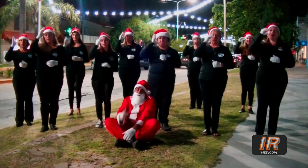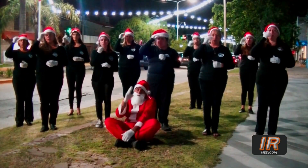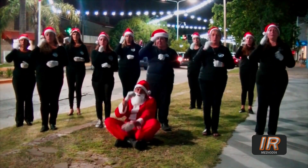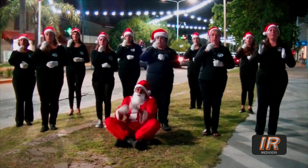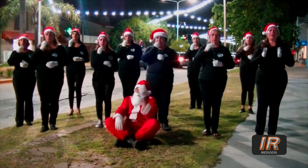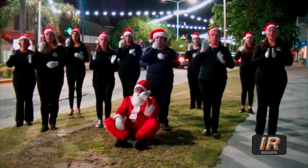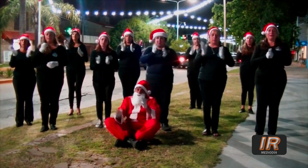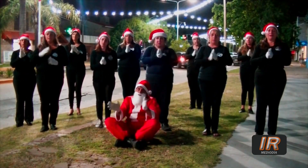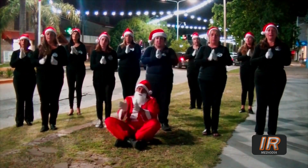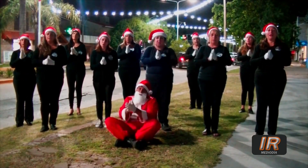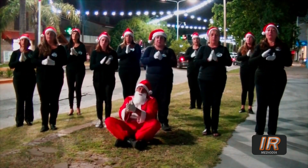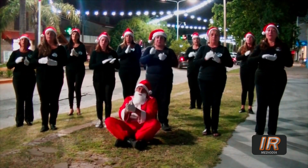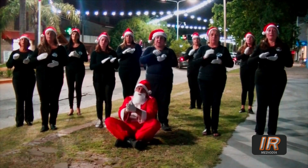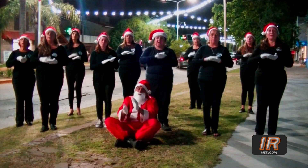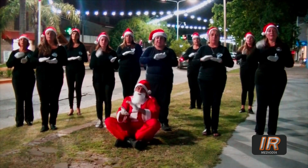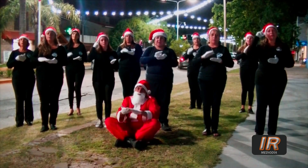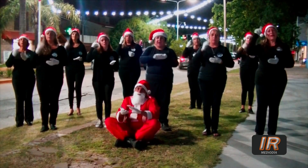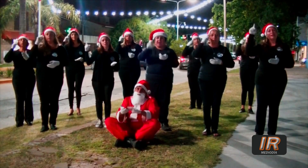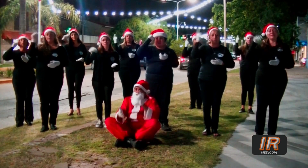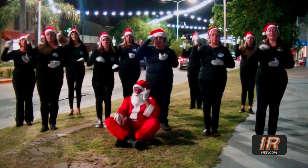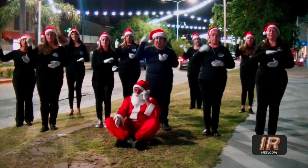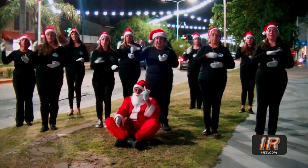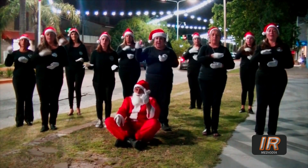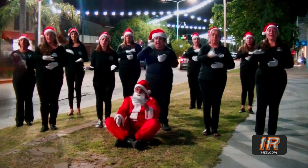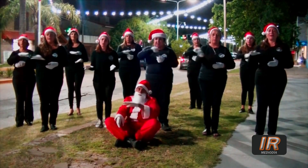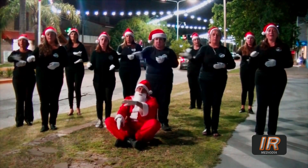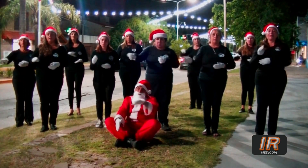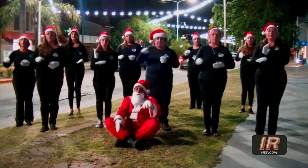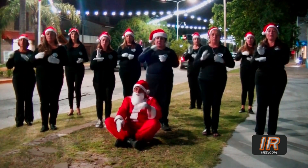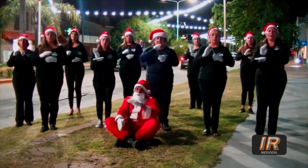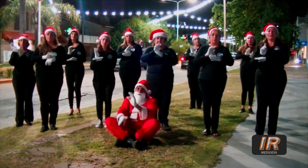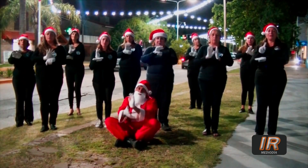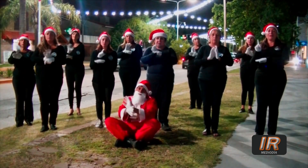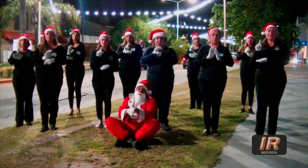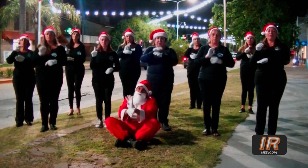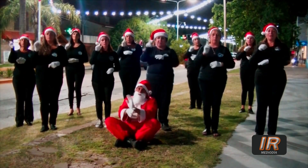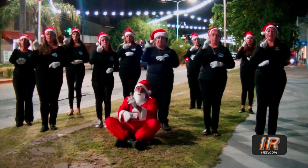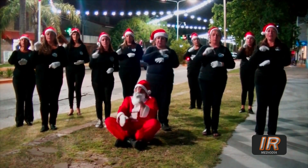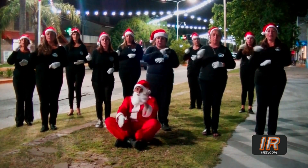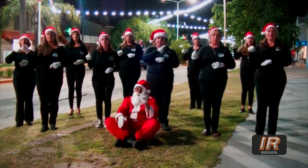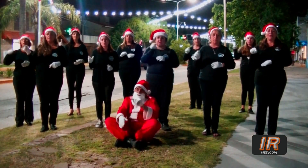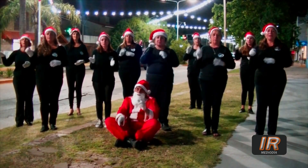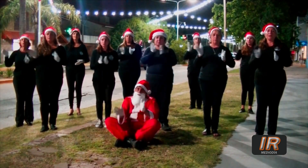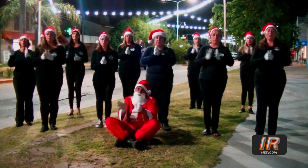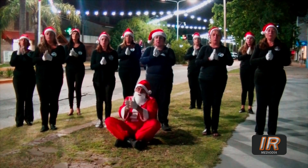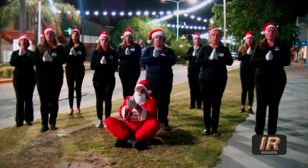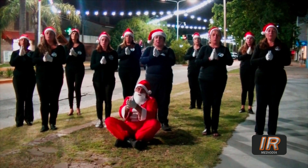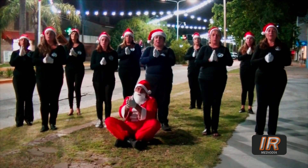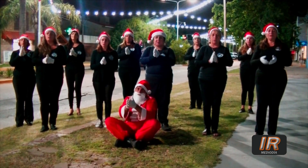Sanar al compartir, nuevas ideas sembrar, actuar sin dividir, y